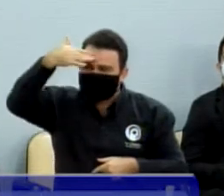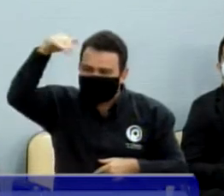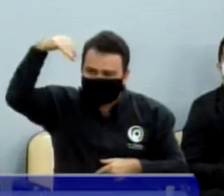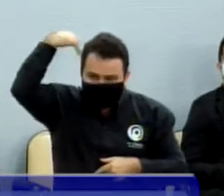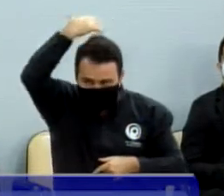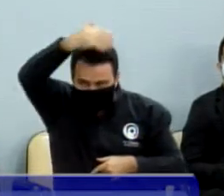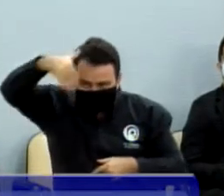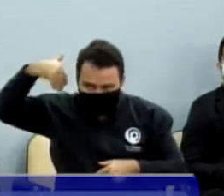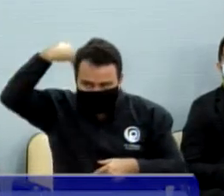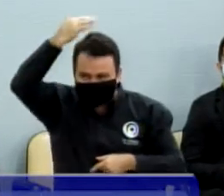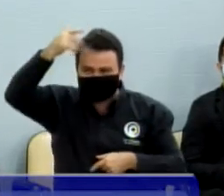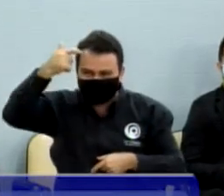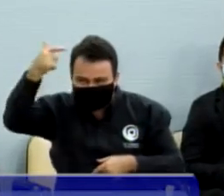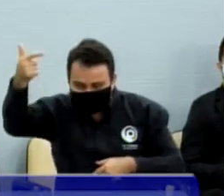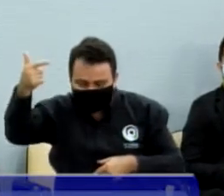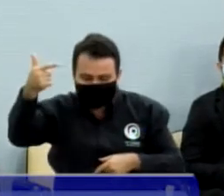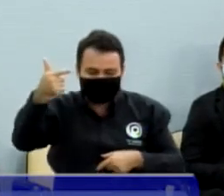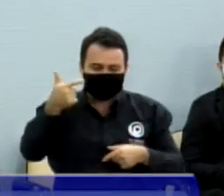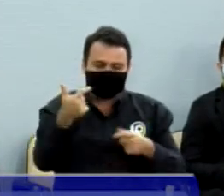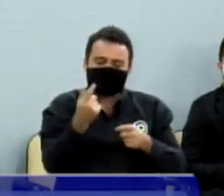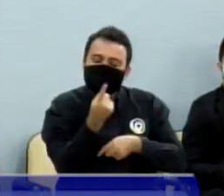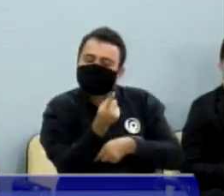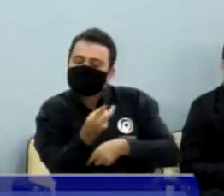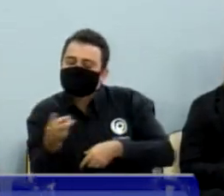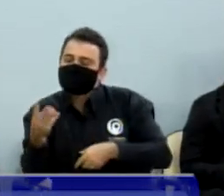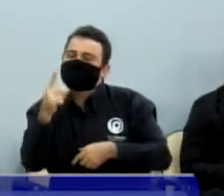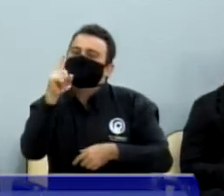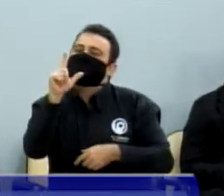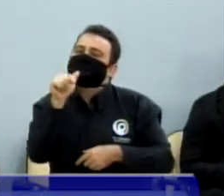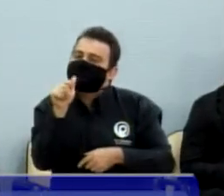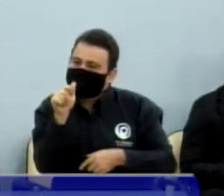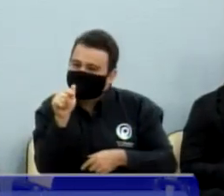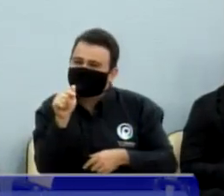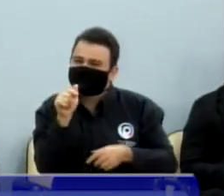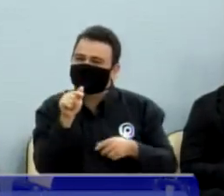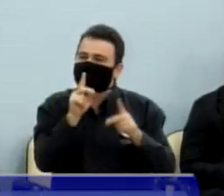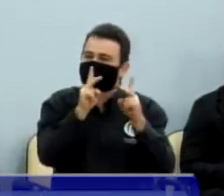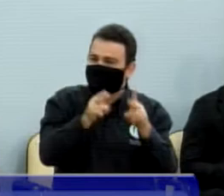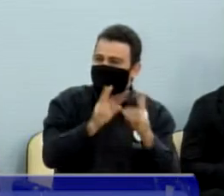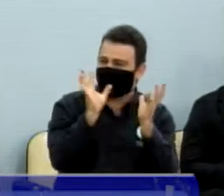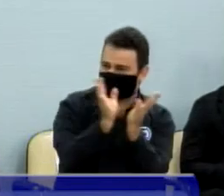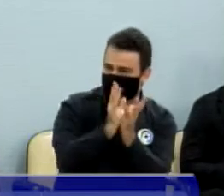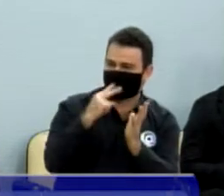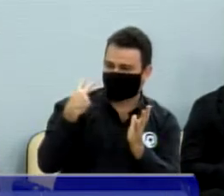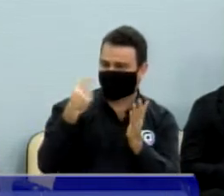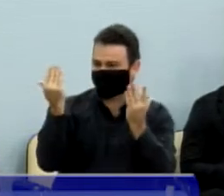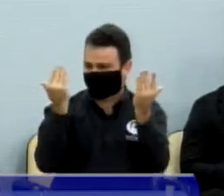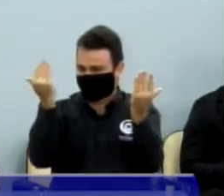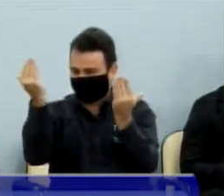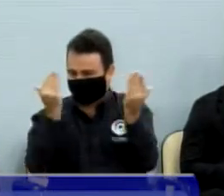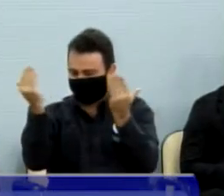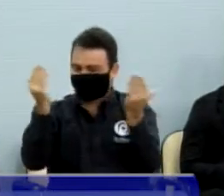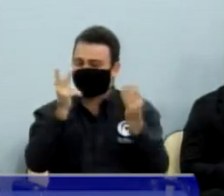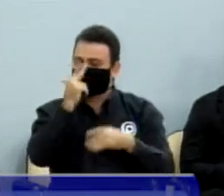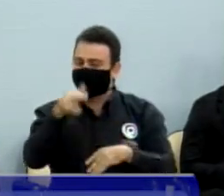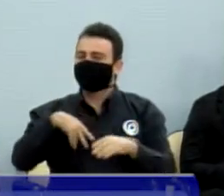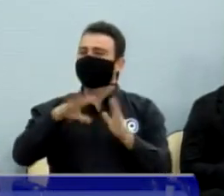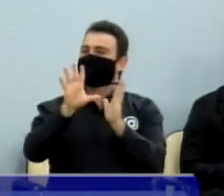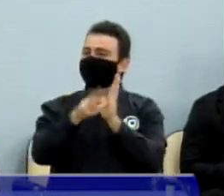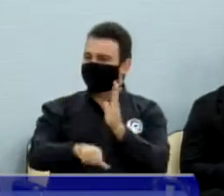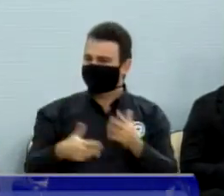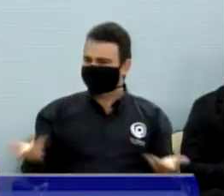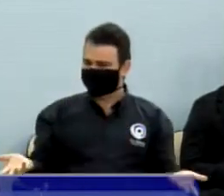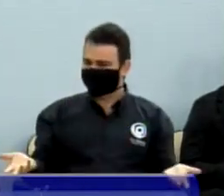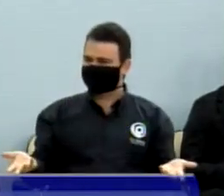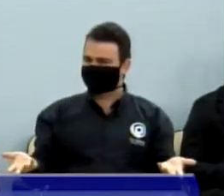vereadores aqui de ladrões. Eu estou no meu nono ano como vereador. Se souber de algo aqui que me